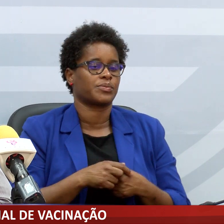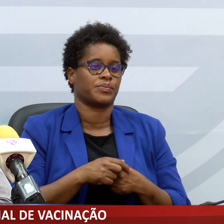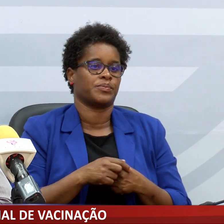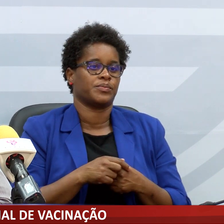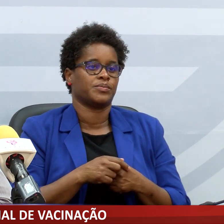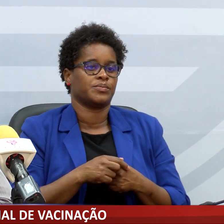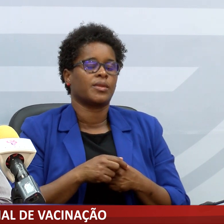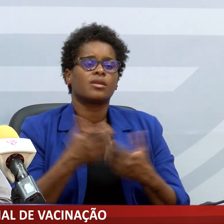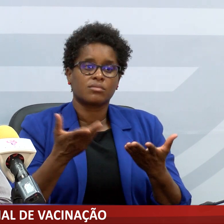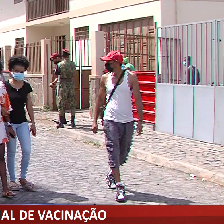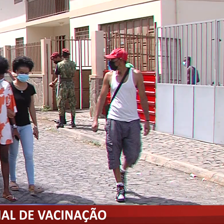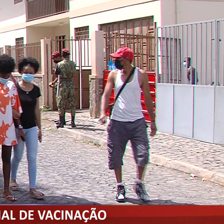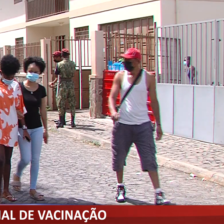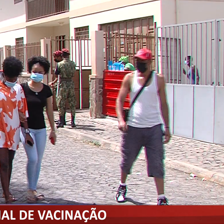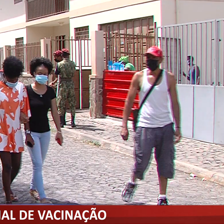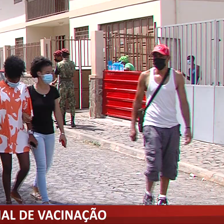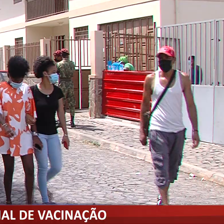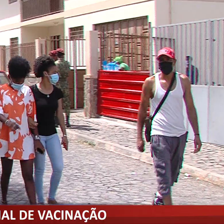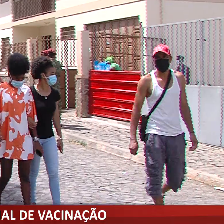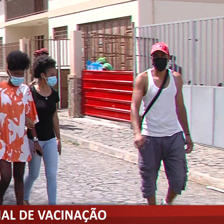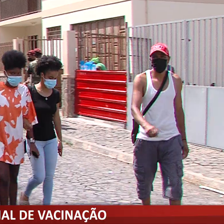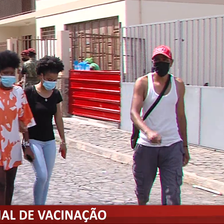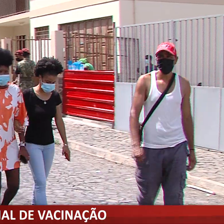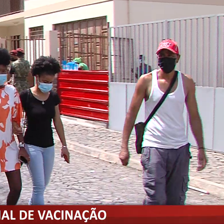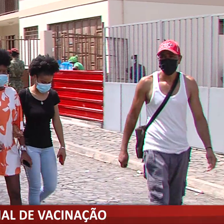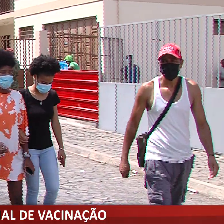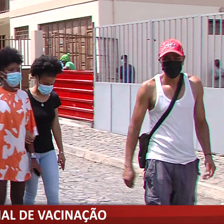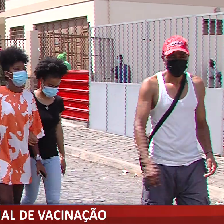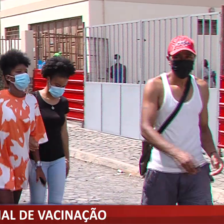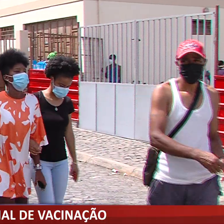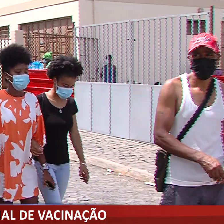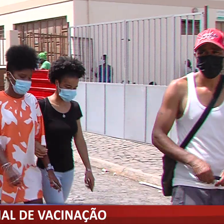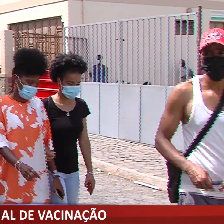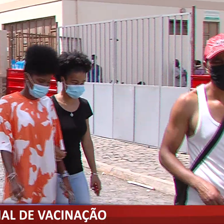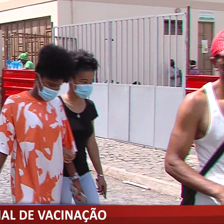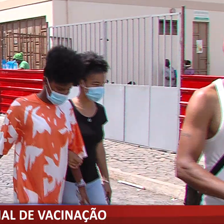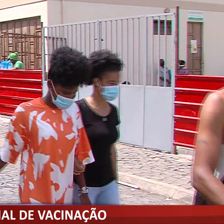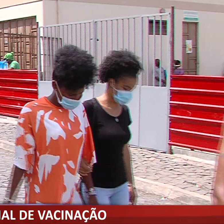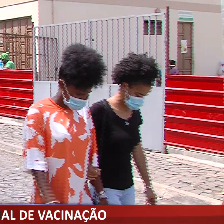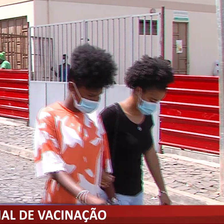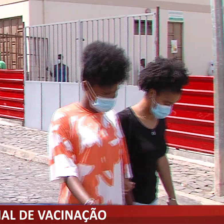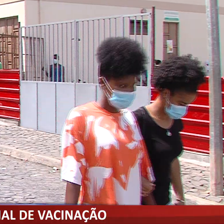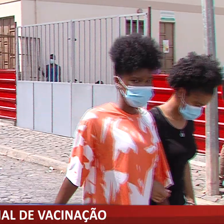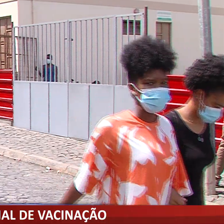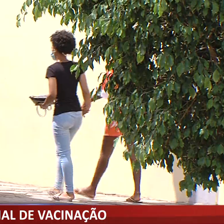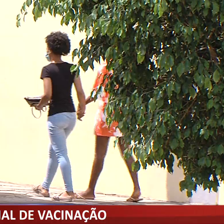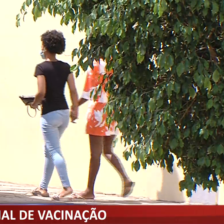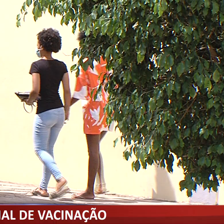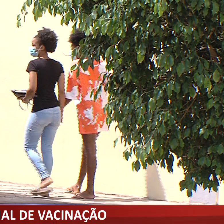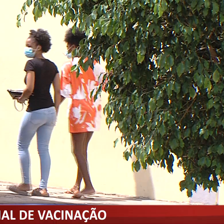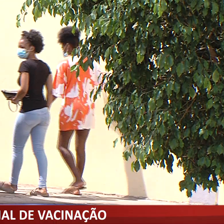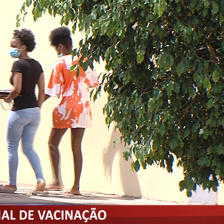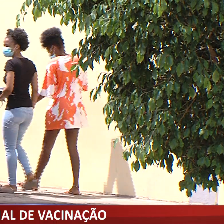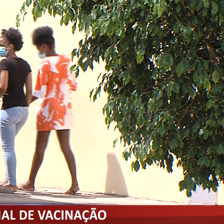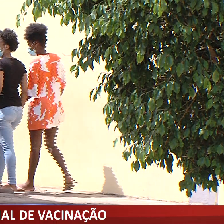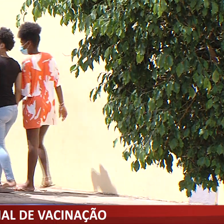O responsável aproveitou para informar que aqui na cidade da Praia, o posto de vacinação para a segunda dose continua a ser